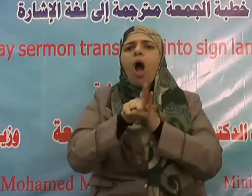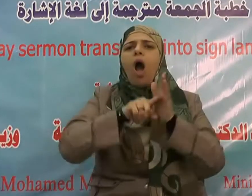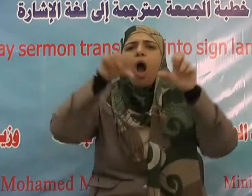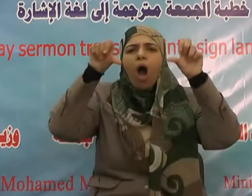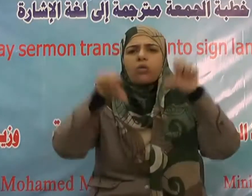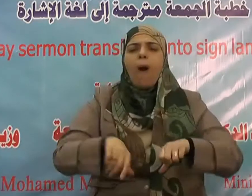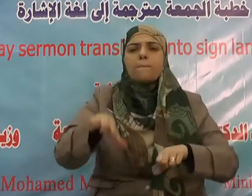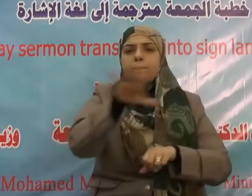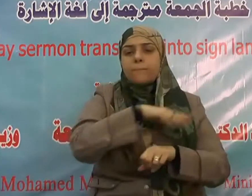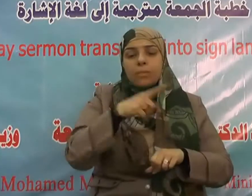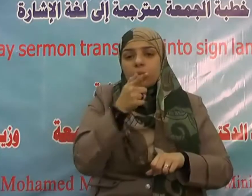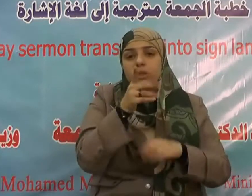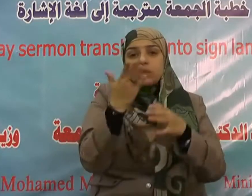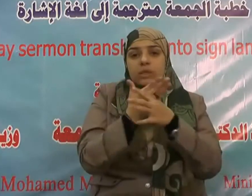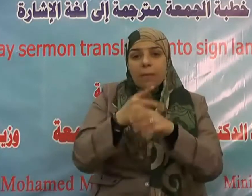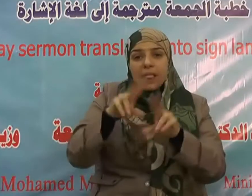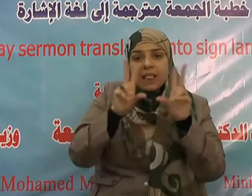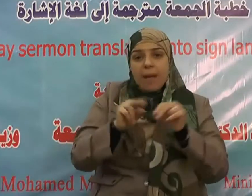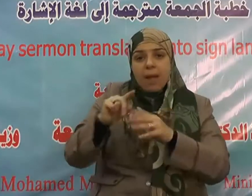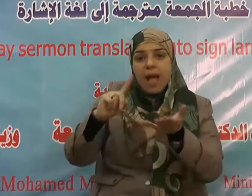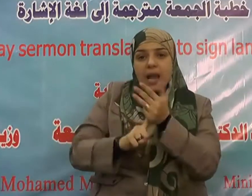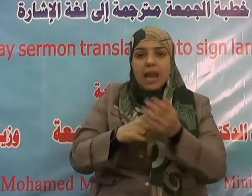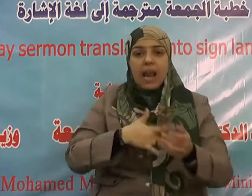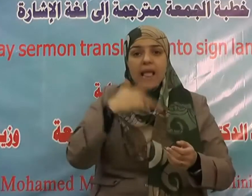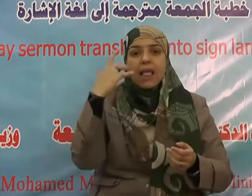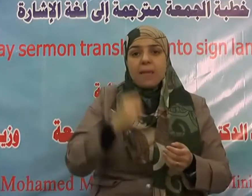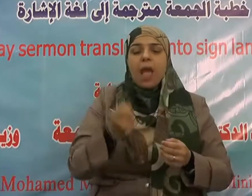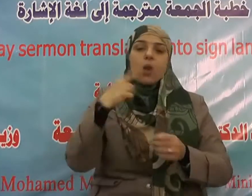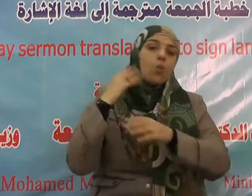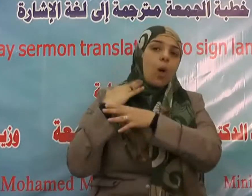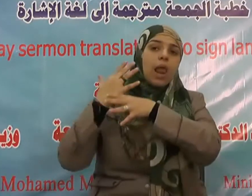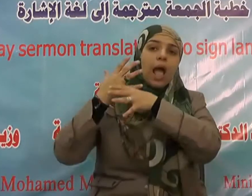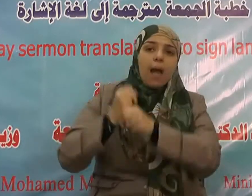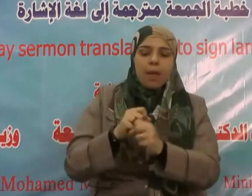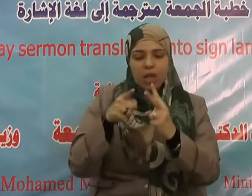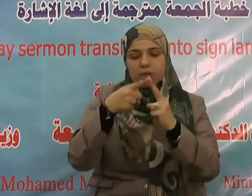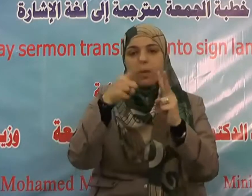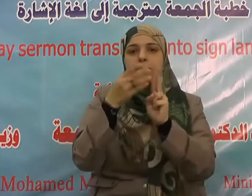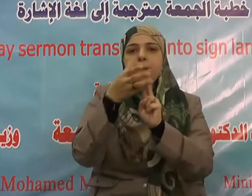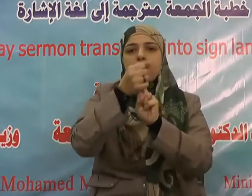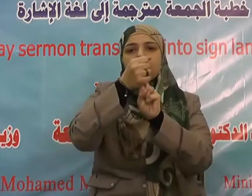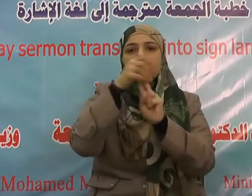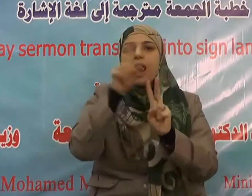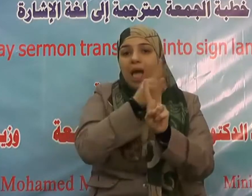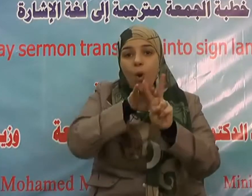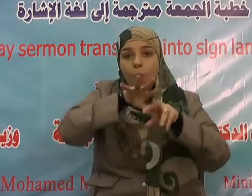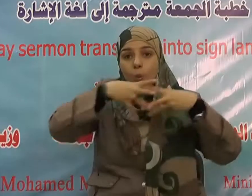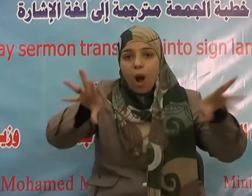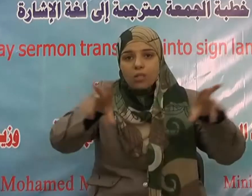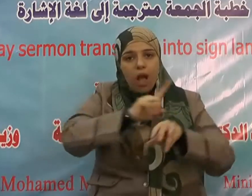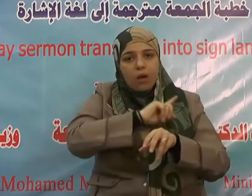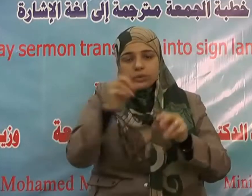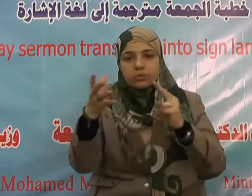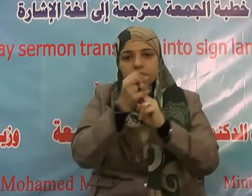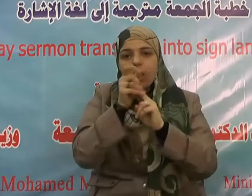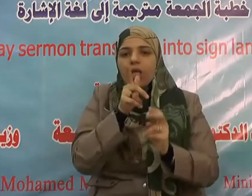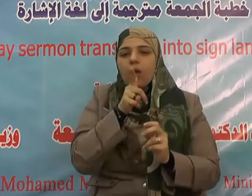لأن ديننا الحنيفة دين الأخلاق والإصلاح والبناء والتعمير